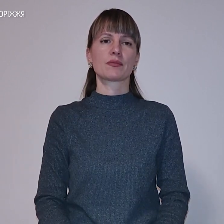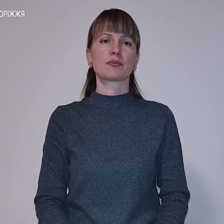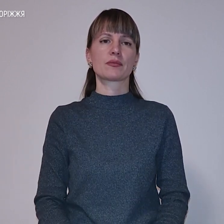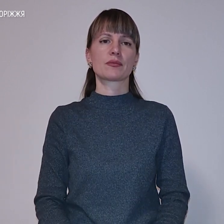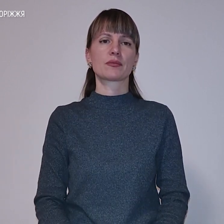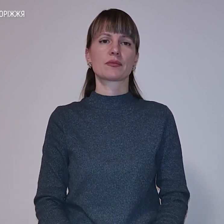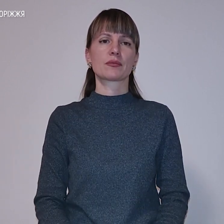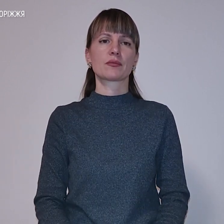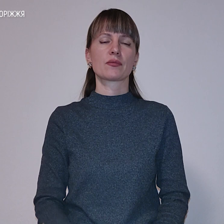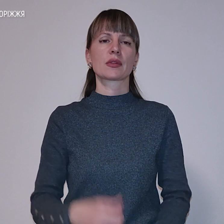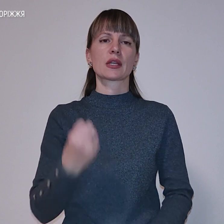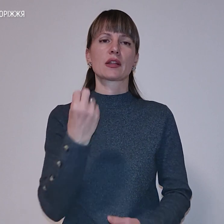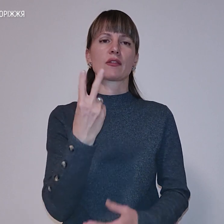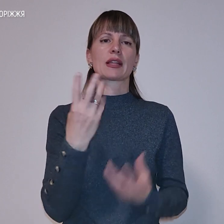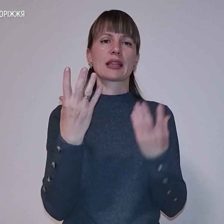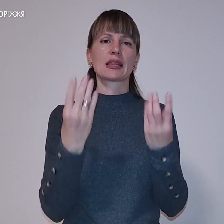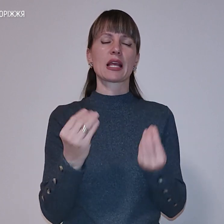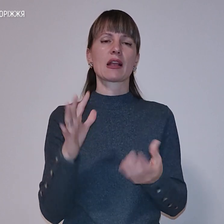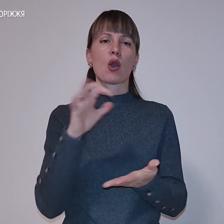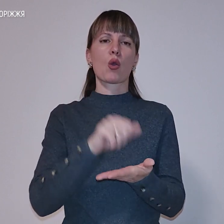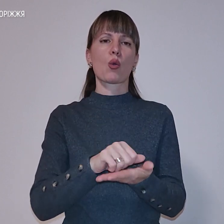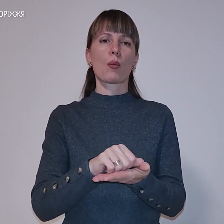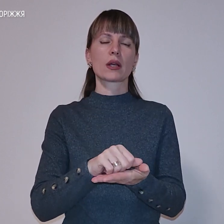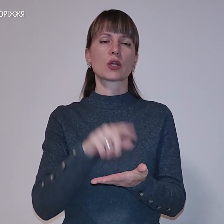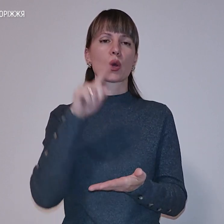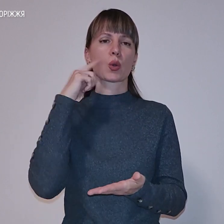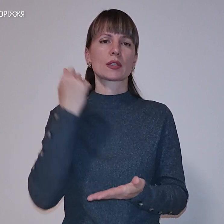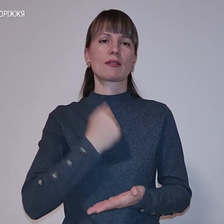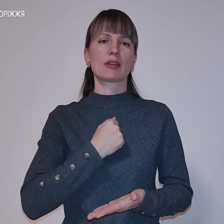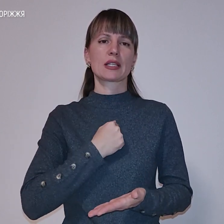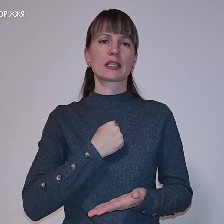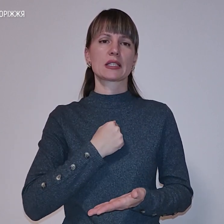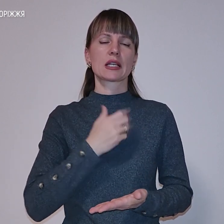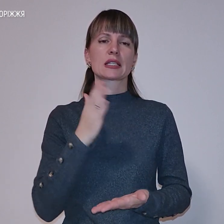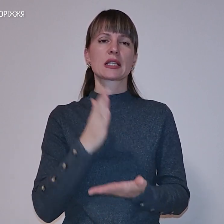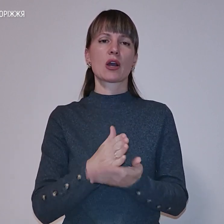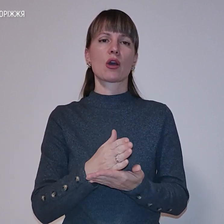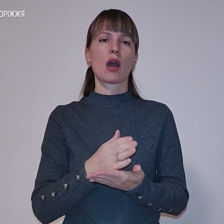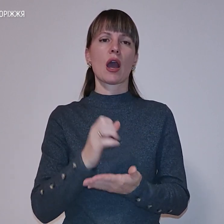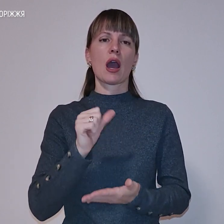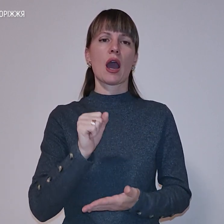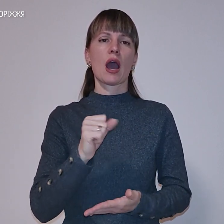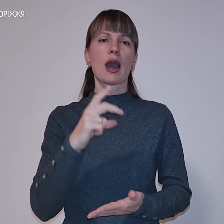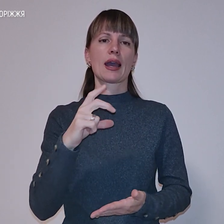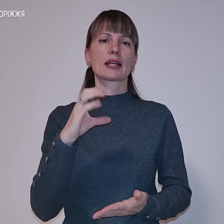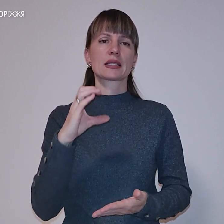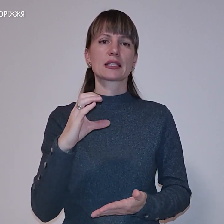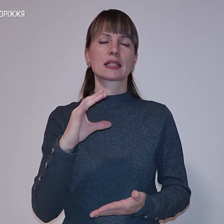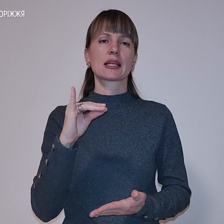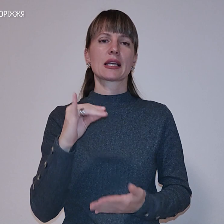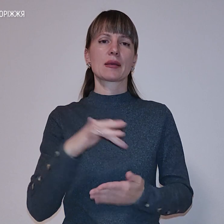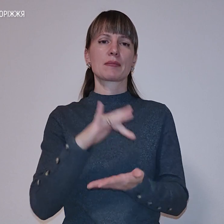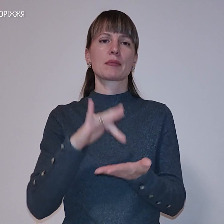12-й день в окупації російських військ знаходиться атомна електростанція та місто Енергодар.